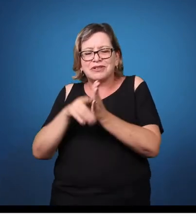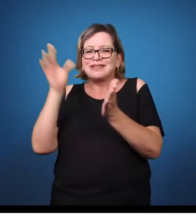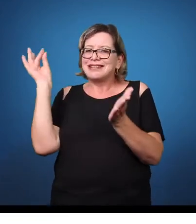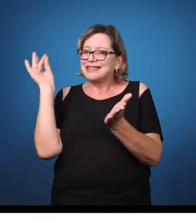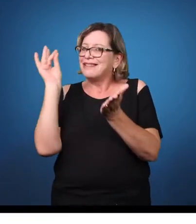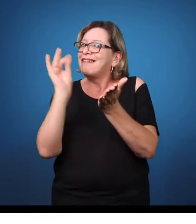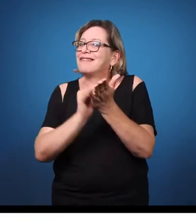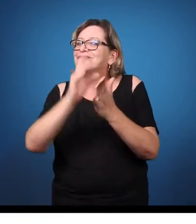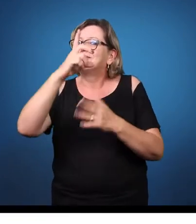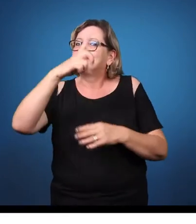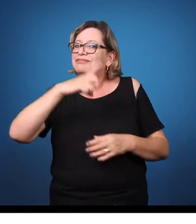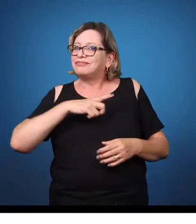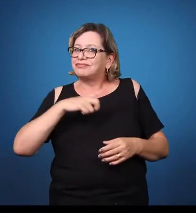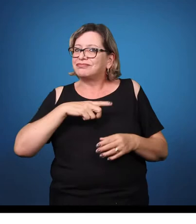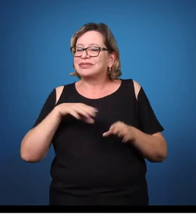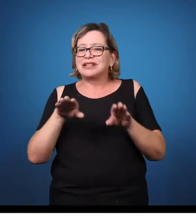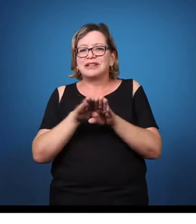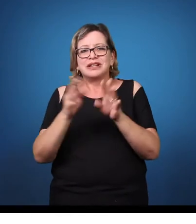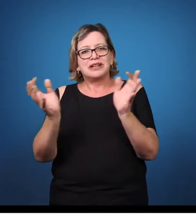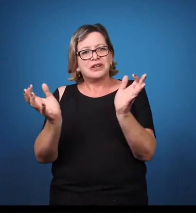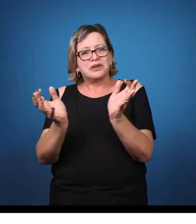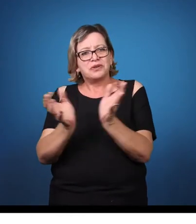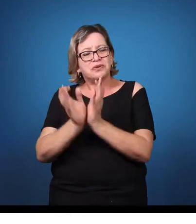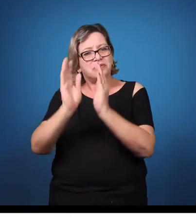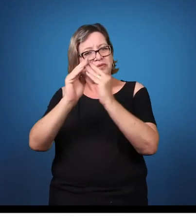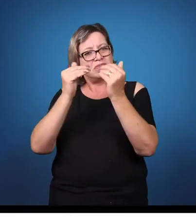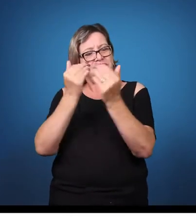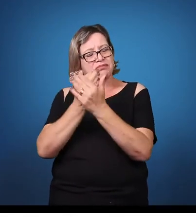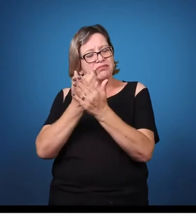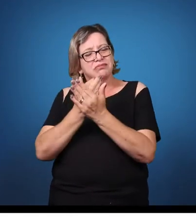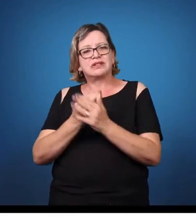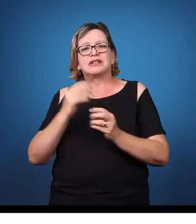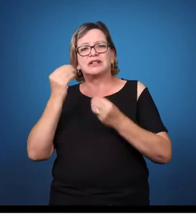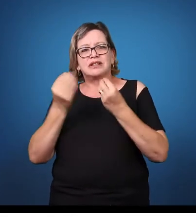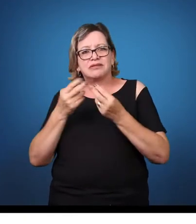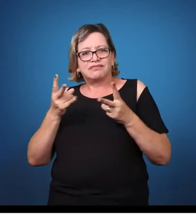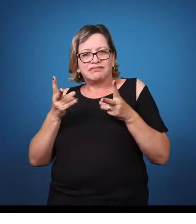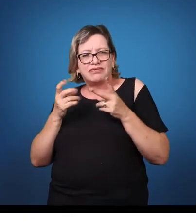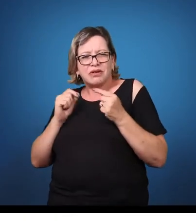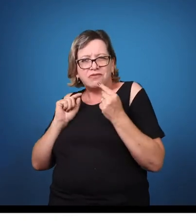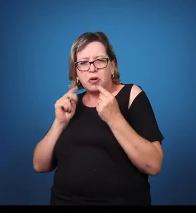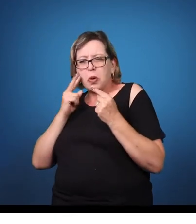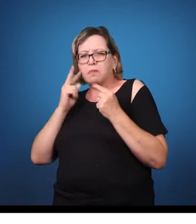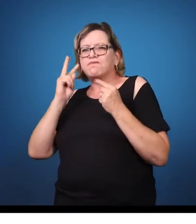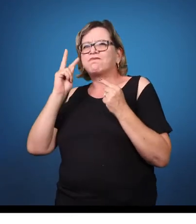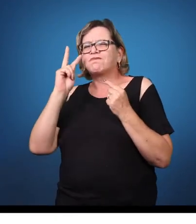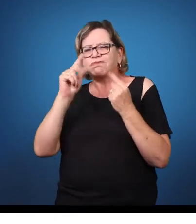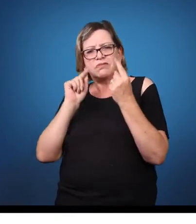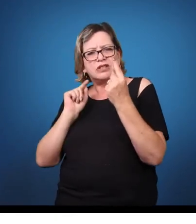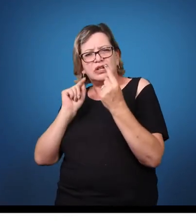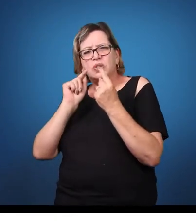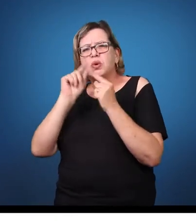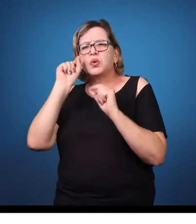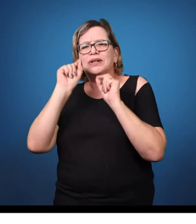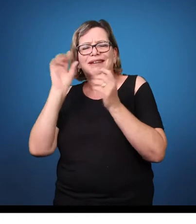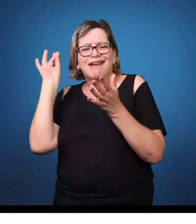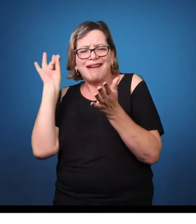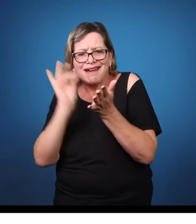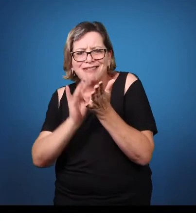de fora. Mas a gente tem que começar a olhar para o nosso centro aqui. Olhar para o nosso... é aquilo que é específico